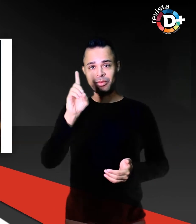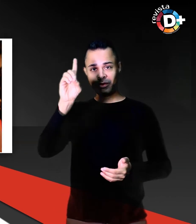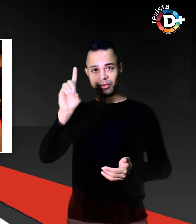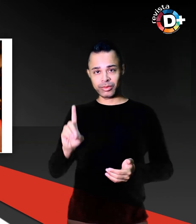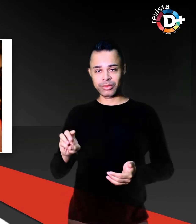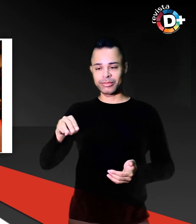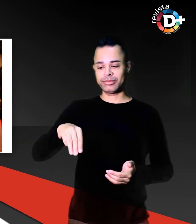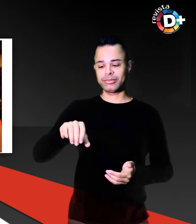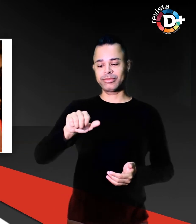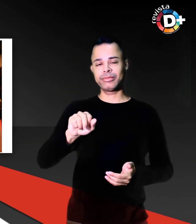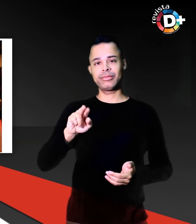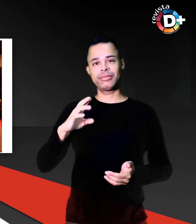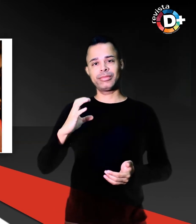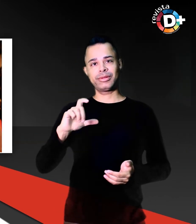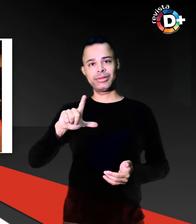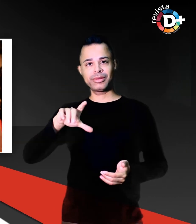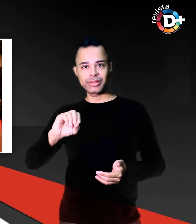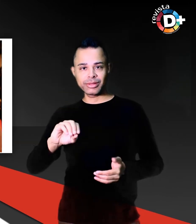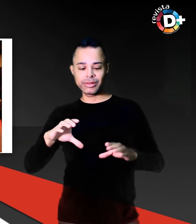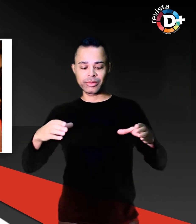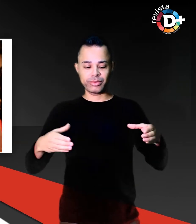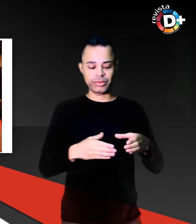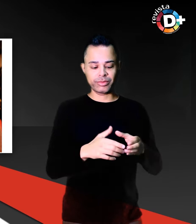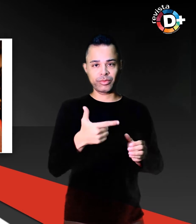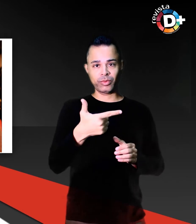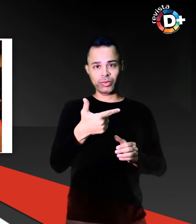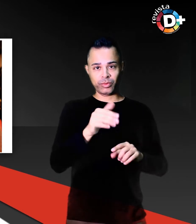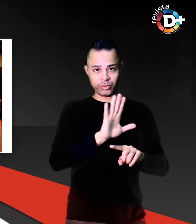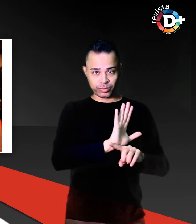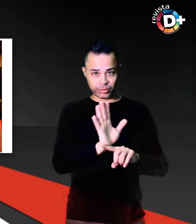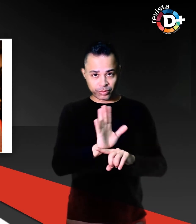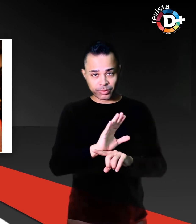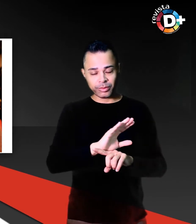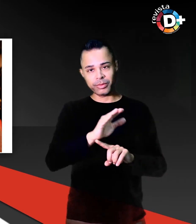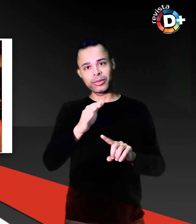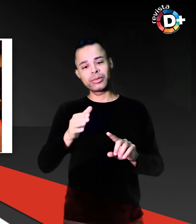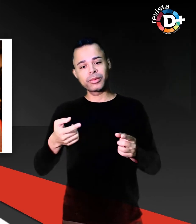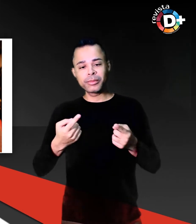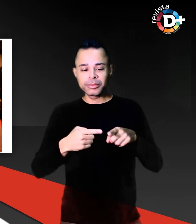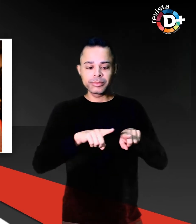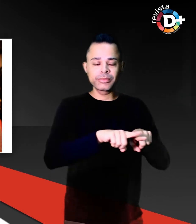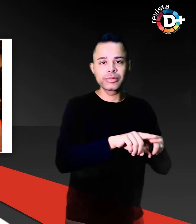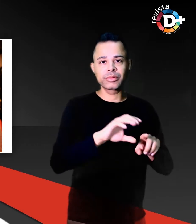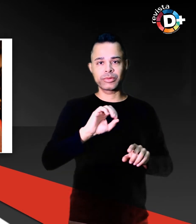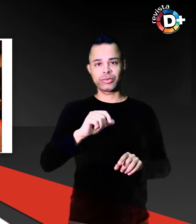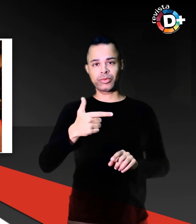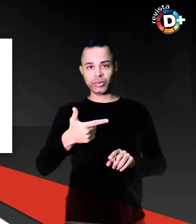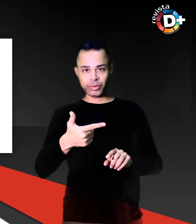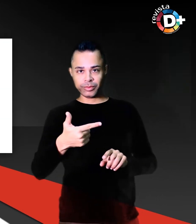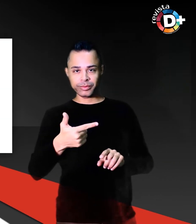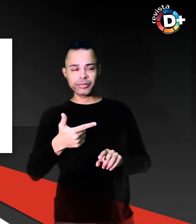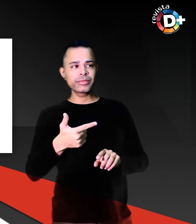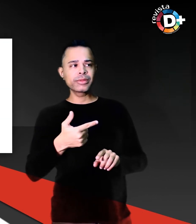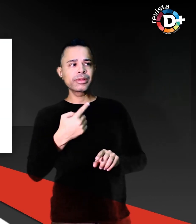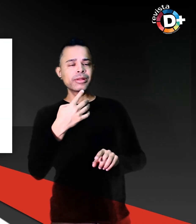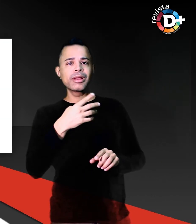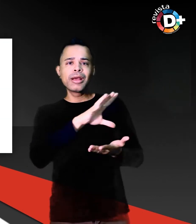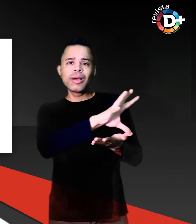filmes e distribuição da O2 Play, a fidelidade à realidade esportiva de atletas brasileiros é tão